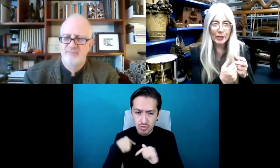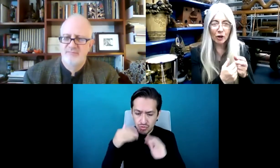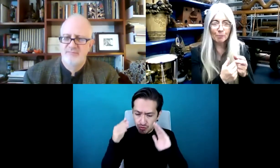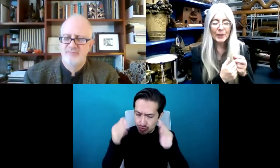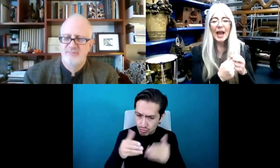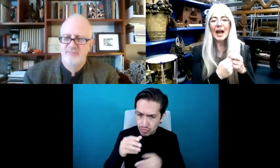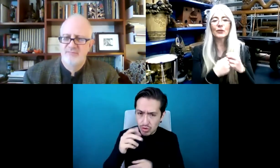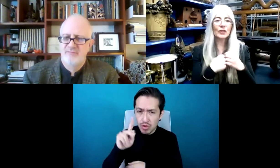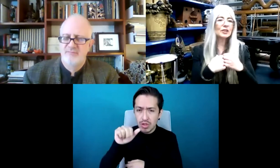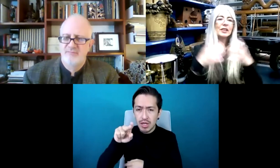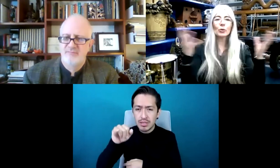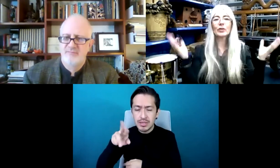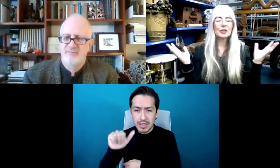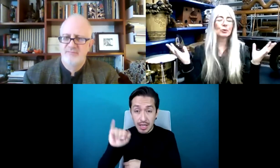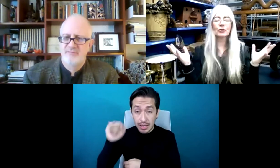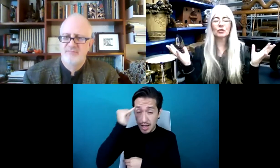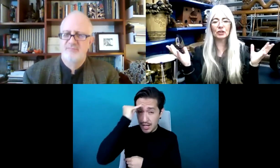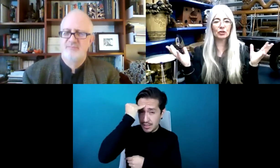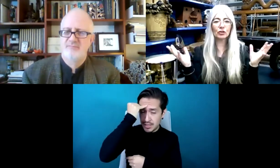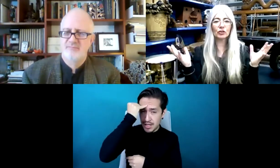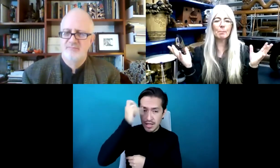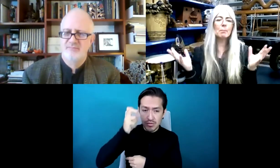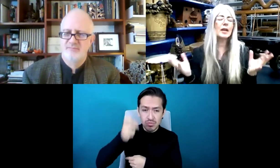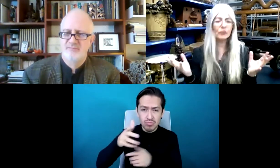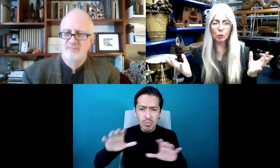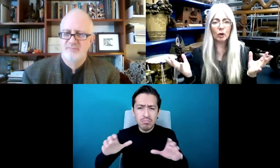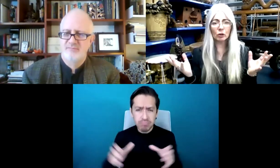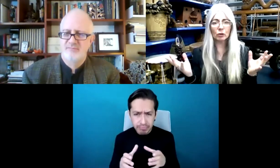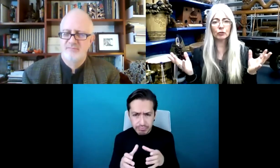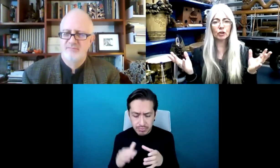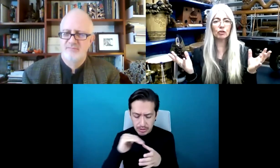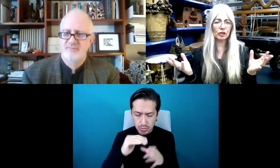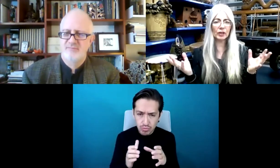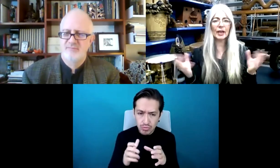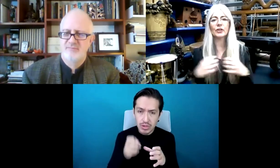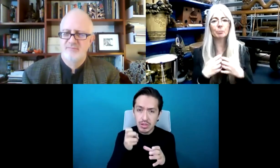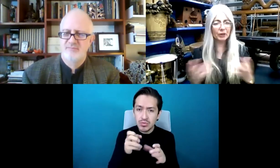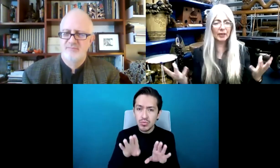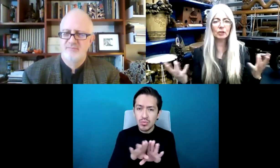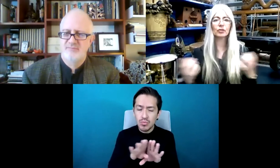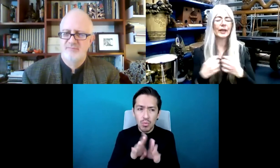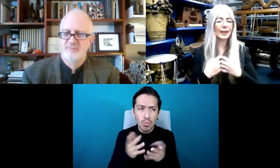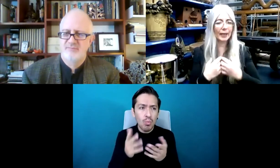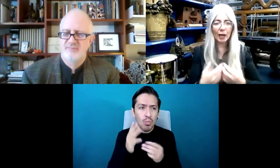el Kanjira indio, que es un tambor más pequeño aún. Y eso me llevó a un mundo